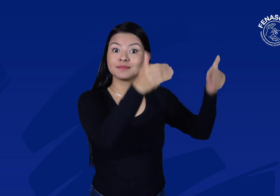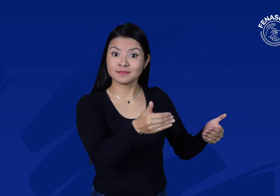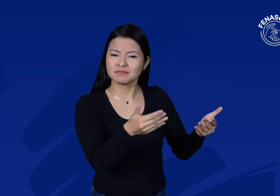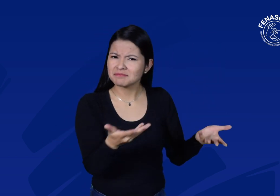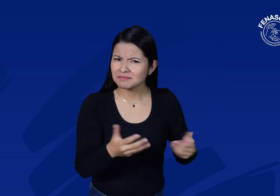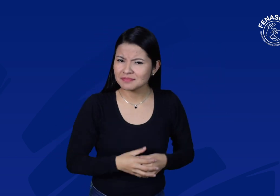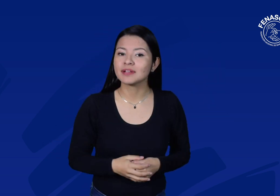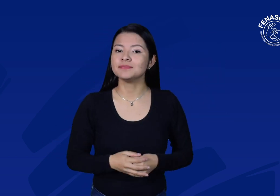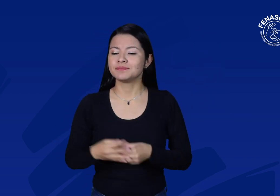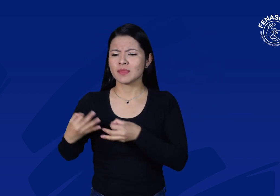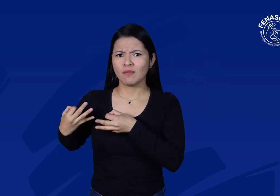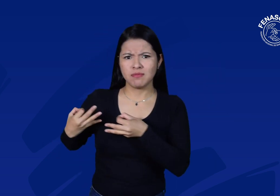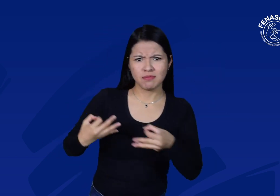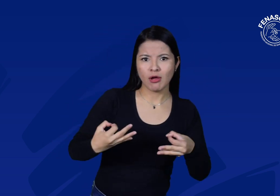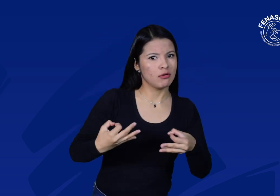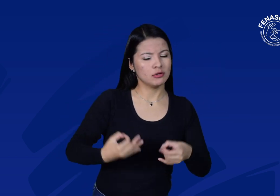y pertinentes para.